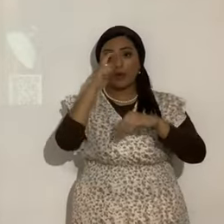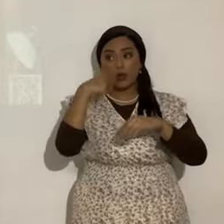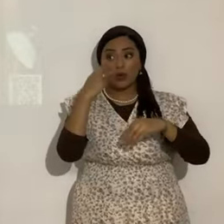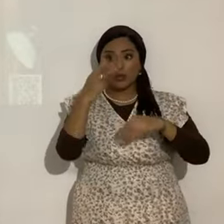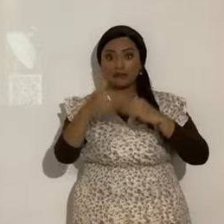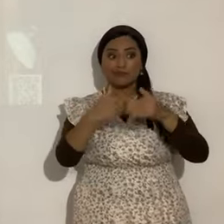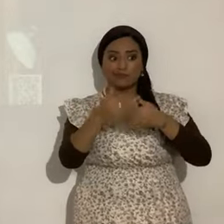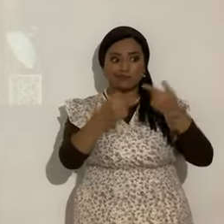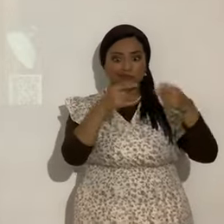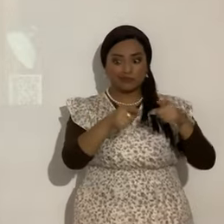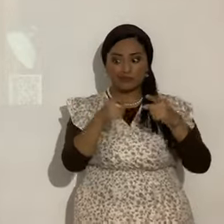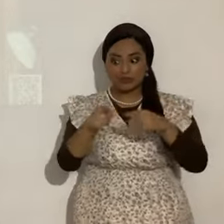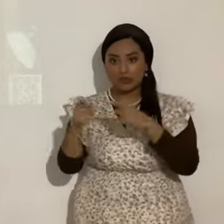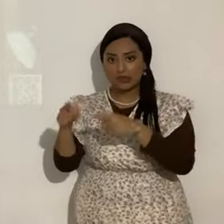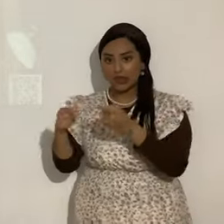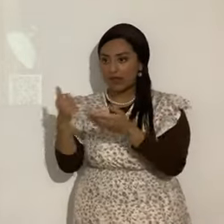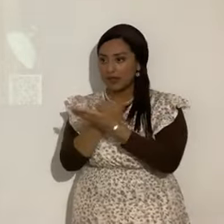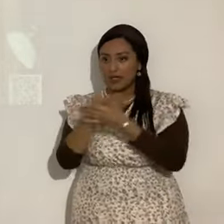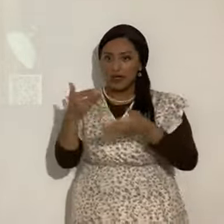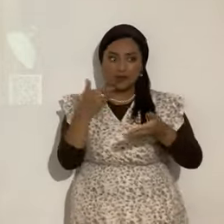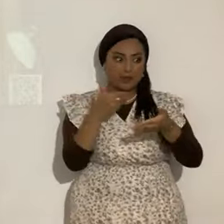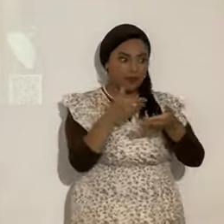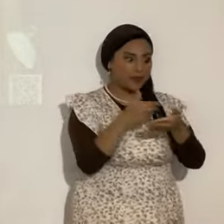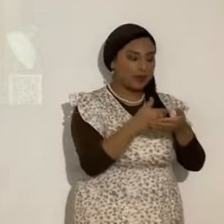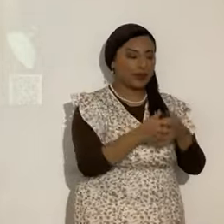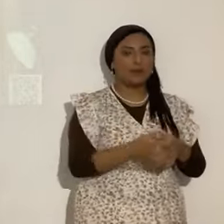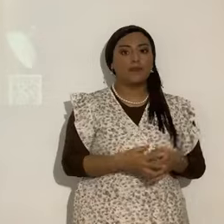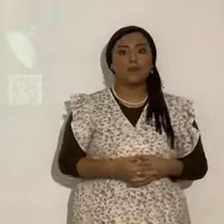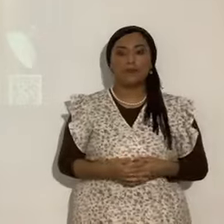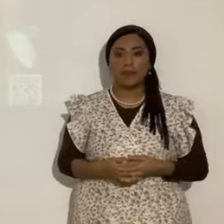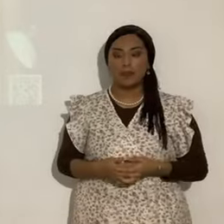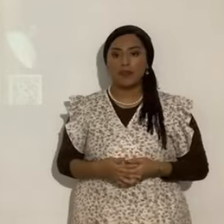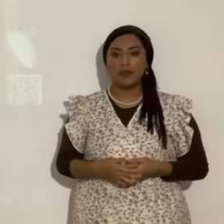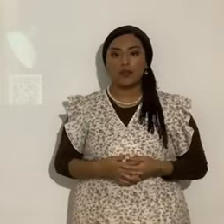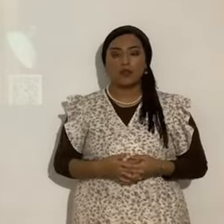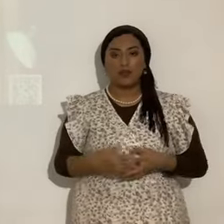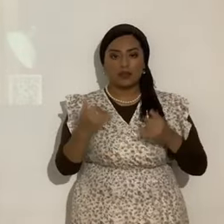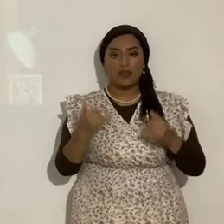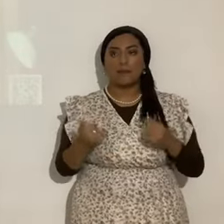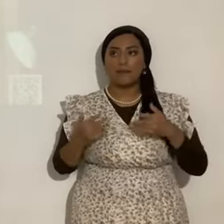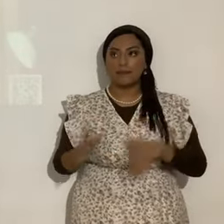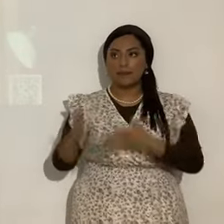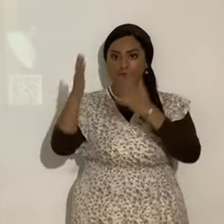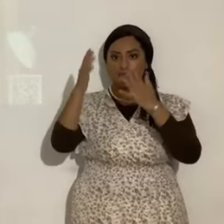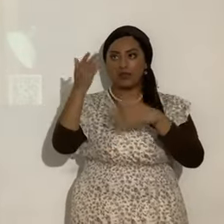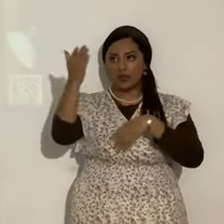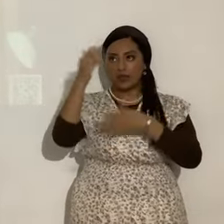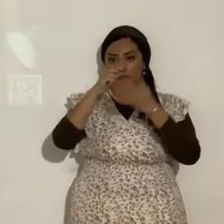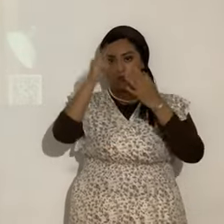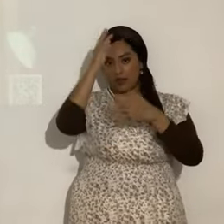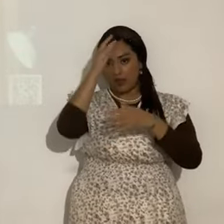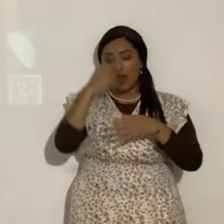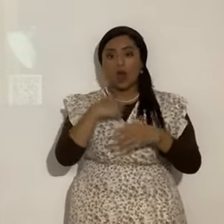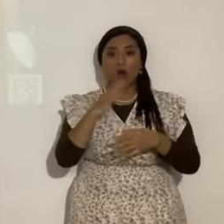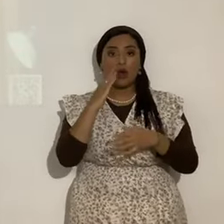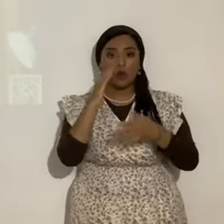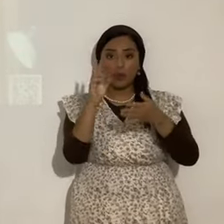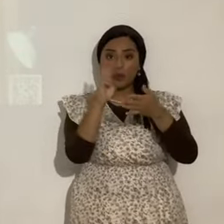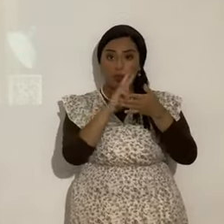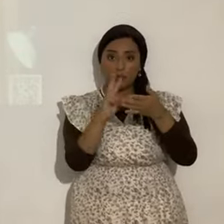va la cosa. Se va acercando todo. El amado Sahih. Vamos a glorificar el Eterno. Vamos a. Les voy a ir leyendo. De